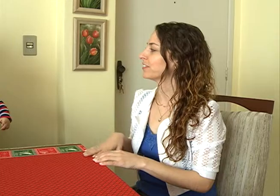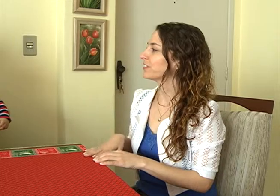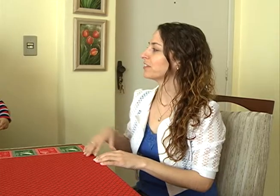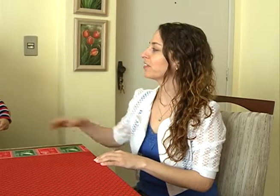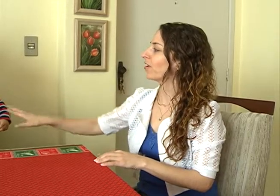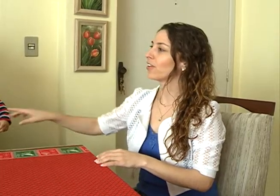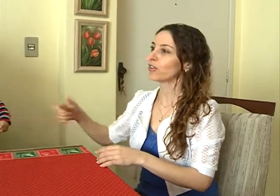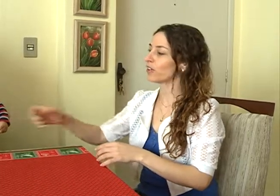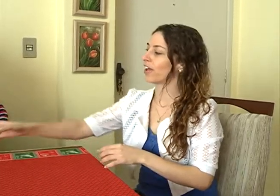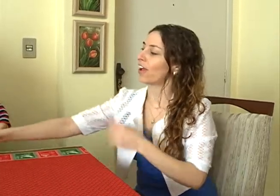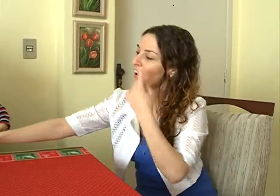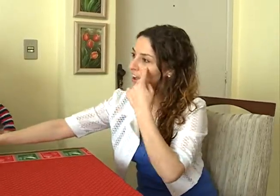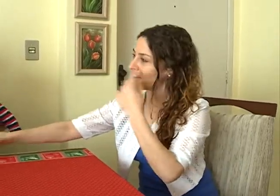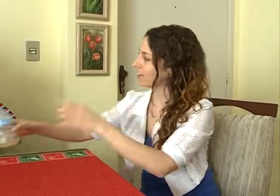tomar banho, fica muito feliz, olha aí.